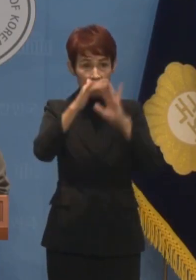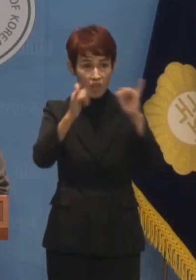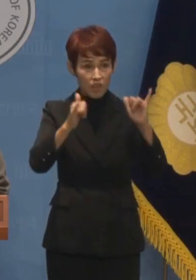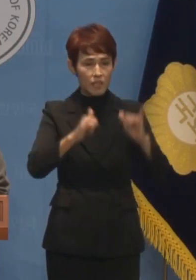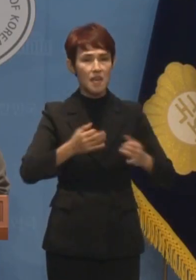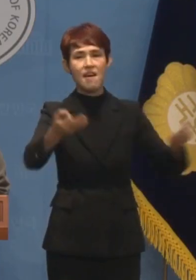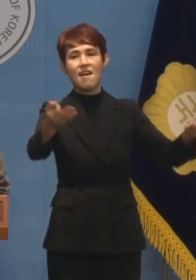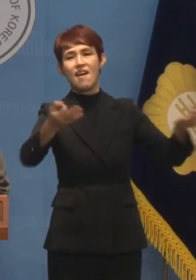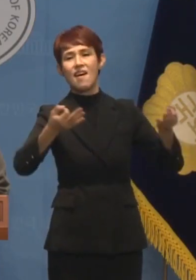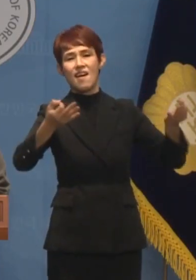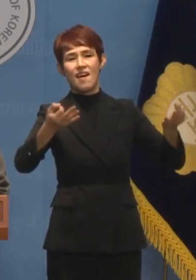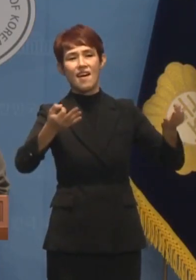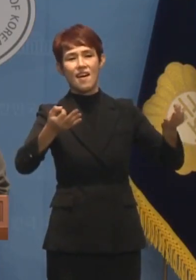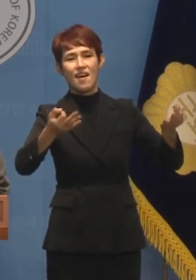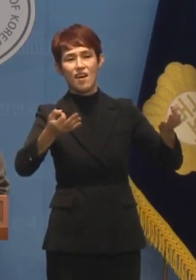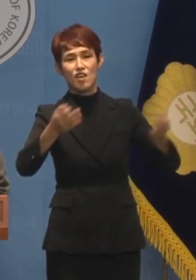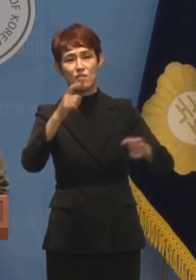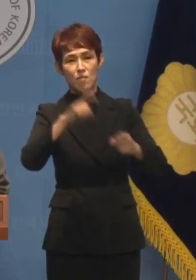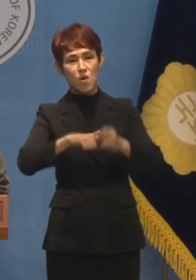공약 남발이라네요.